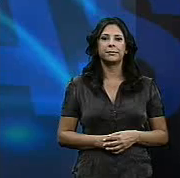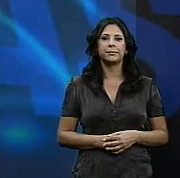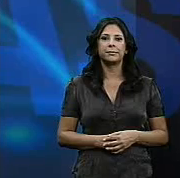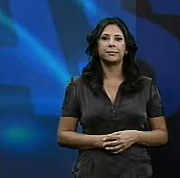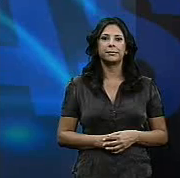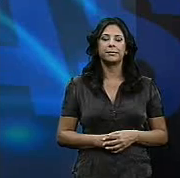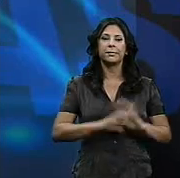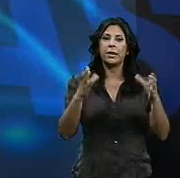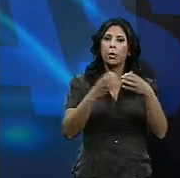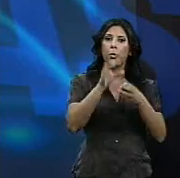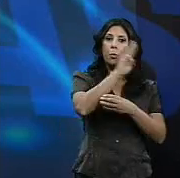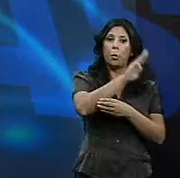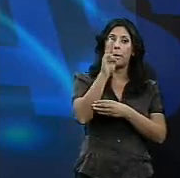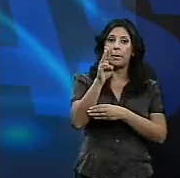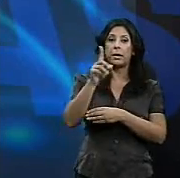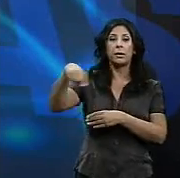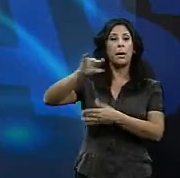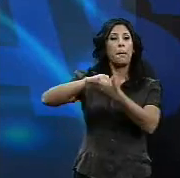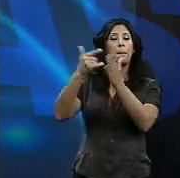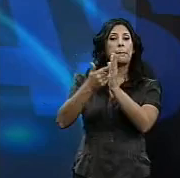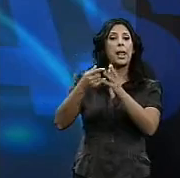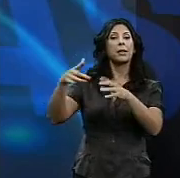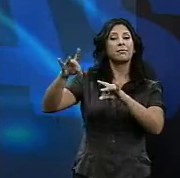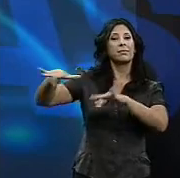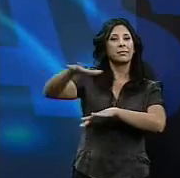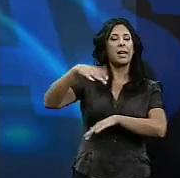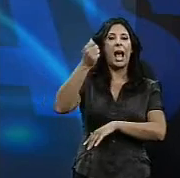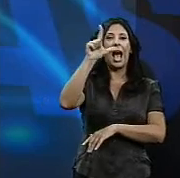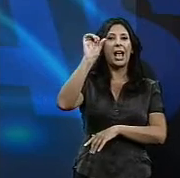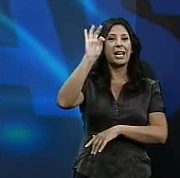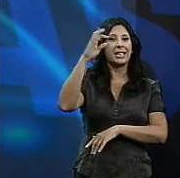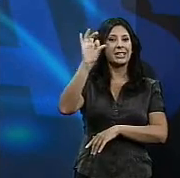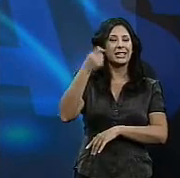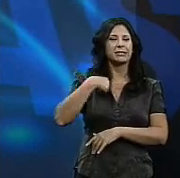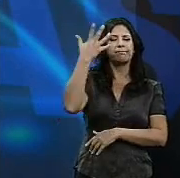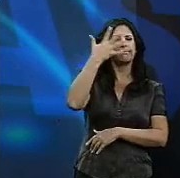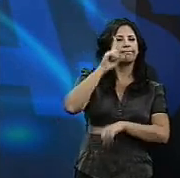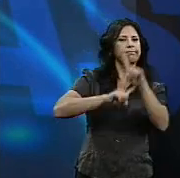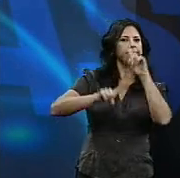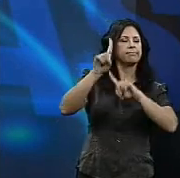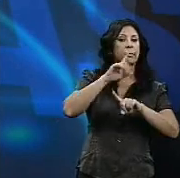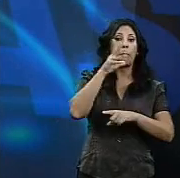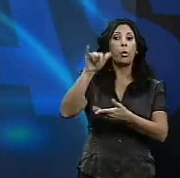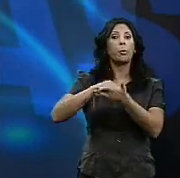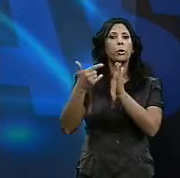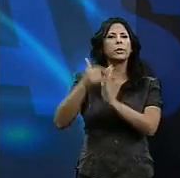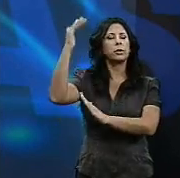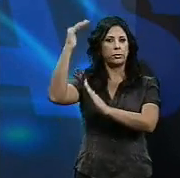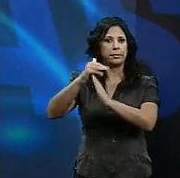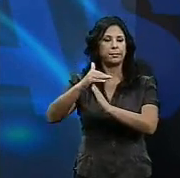El Partido Popular desconfía de los planes para el polígono de las aletas, un proyecto que, como saben, permanece paralizado. Otro de los temas tratados